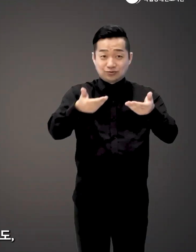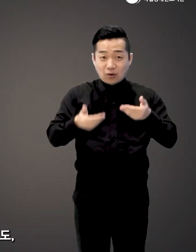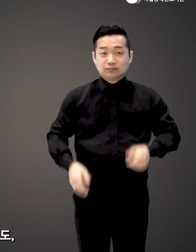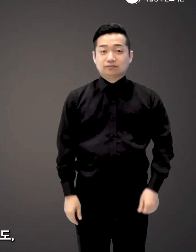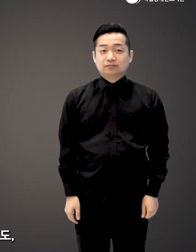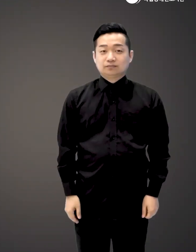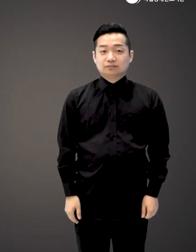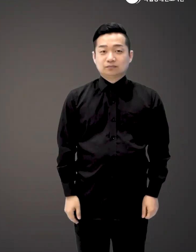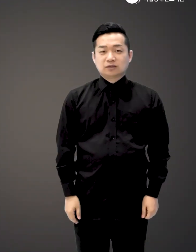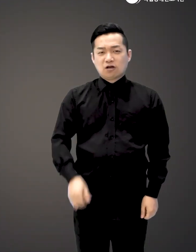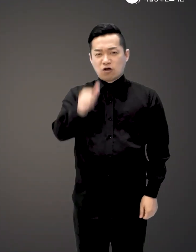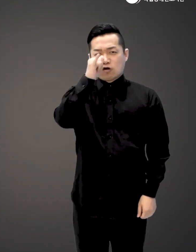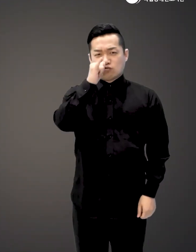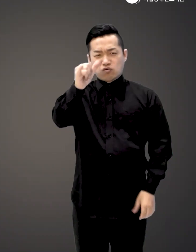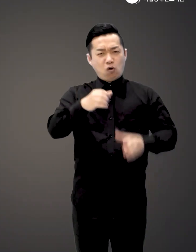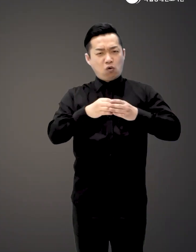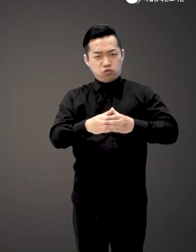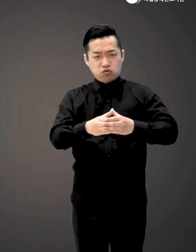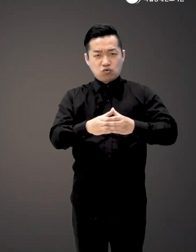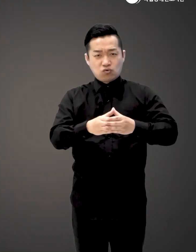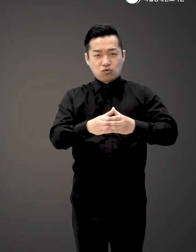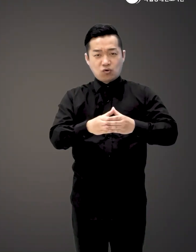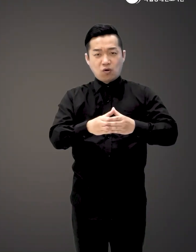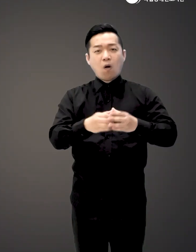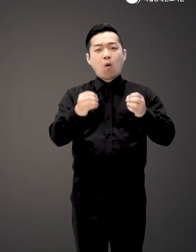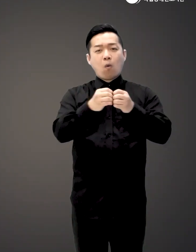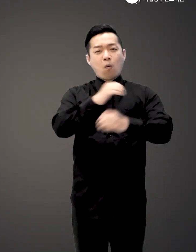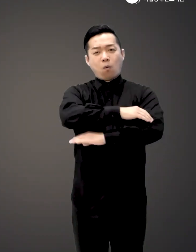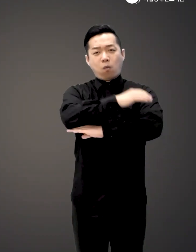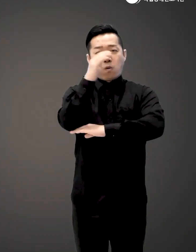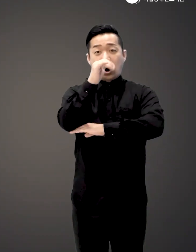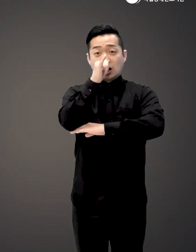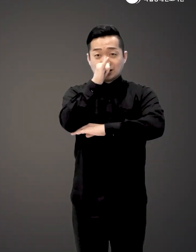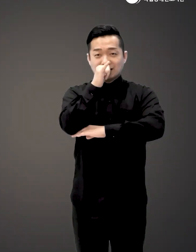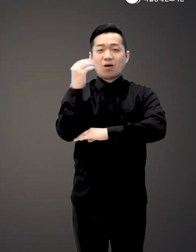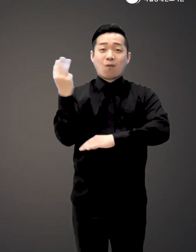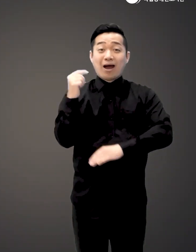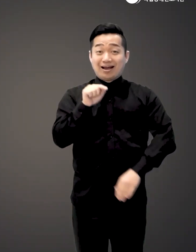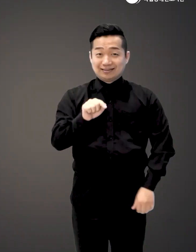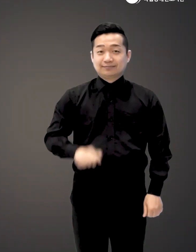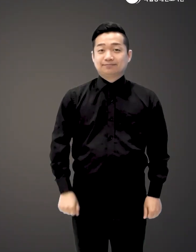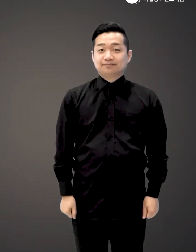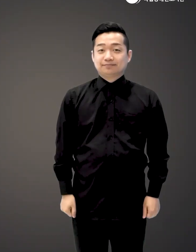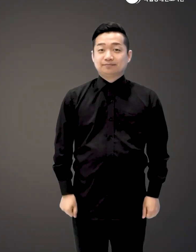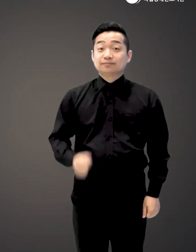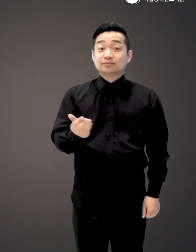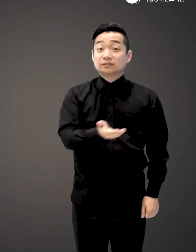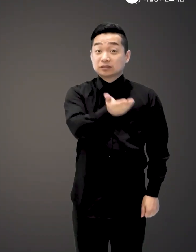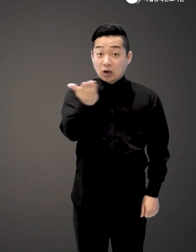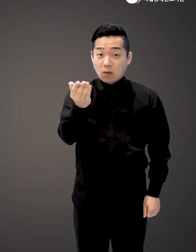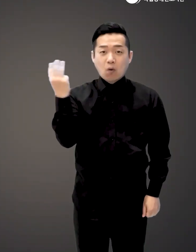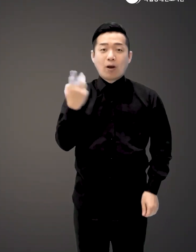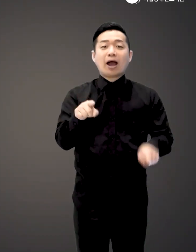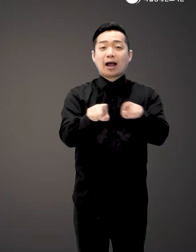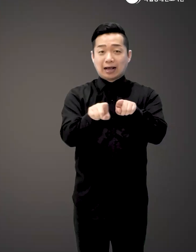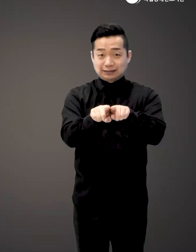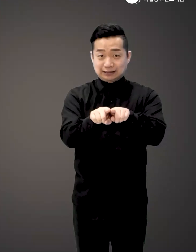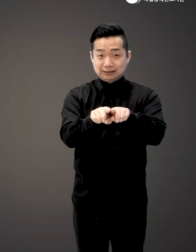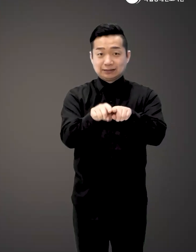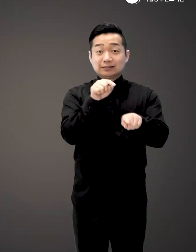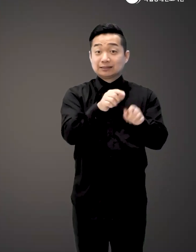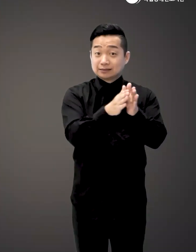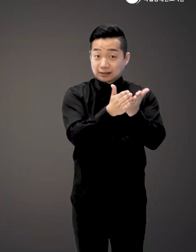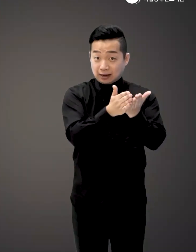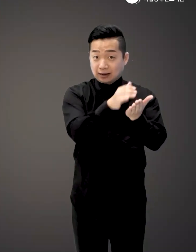선사하기도 장엄한 영웅 서사시 같은 감동을 선물하기도 하는 와인 여러분도 와인과